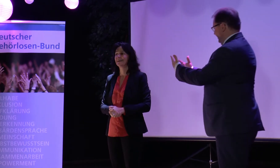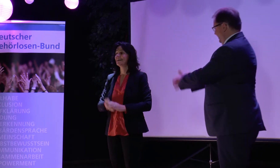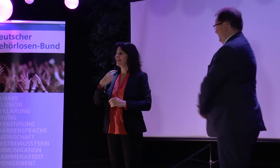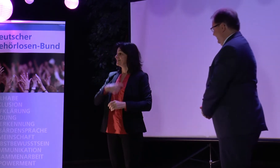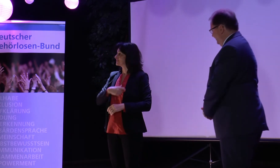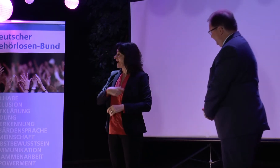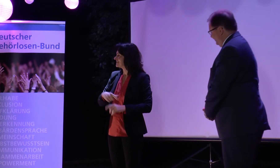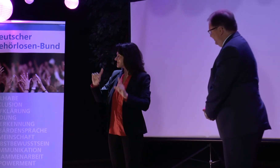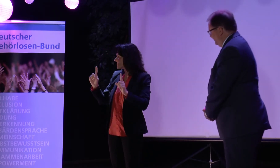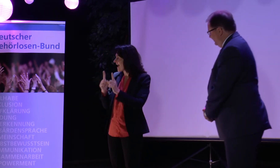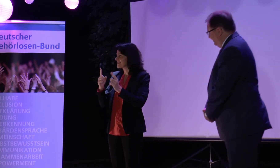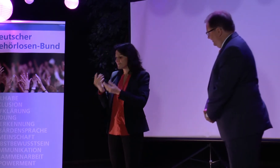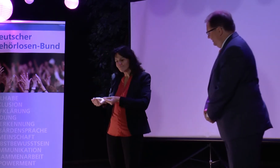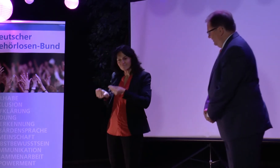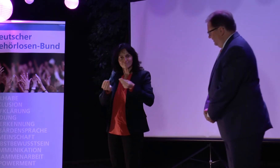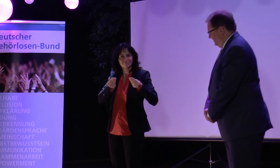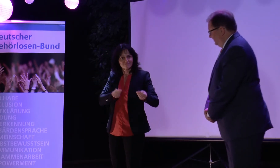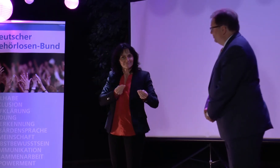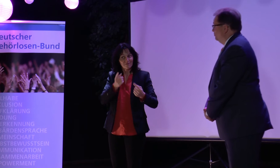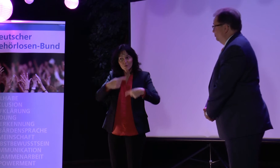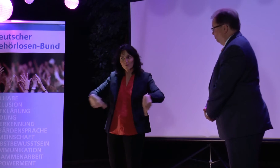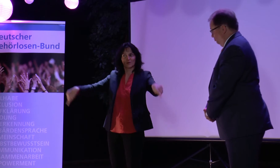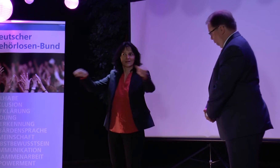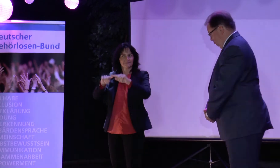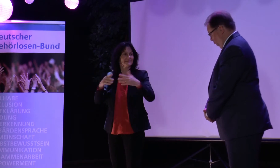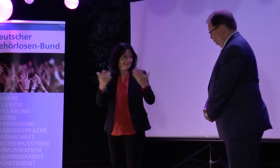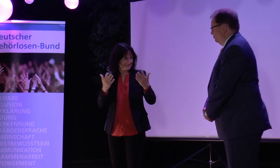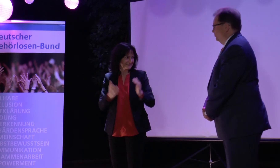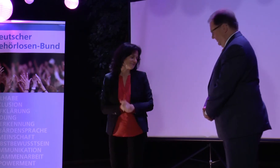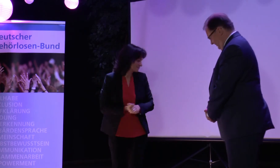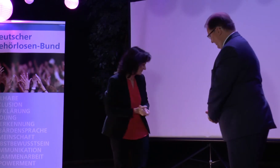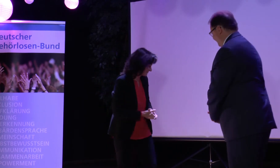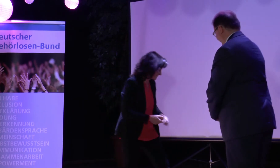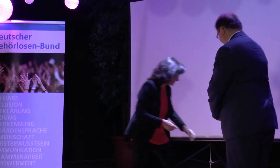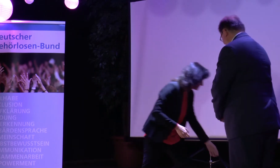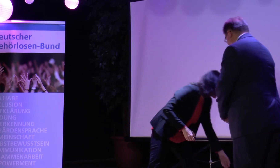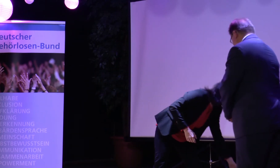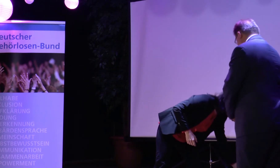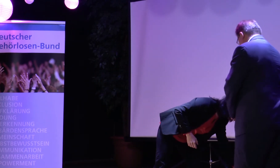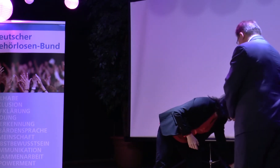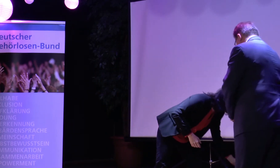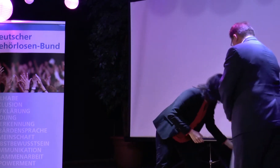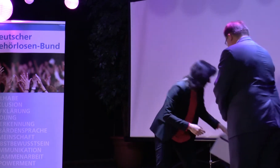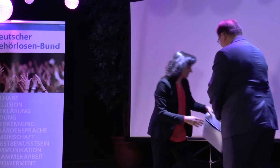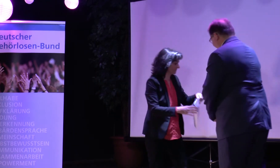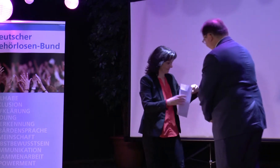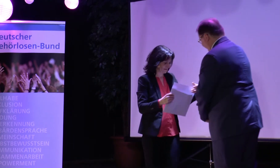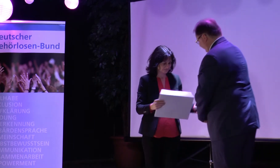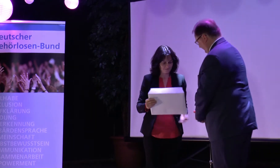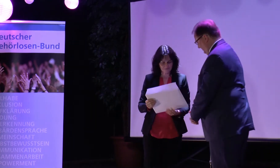Stelle, für das Rufwort. Wir haben ein kleines Geschenk mitgebracht zum Schweizerischen